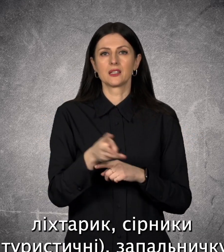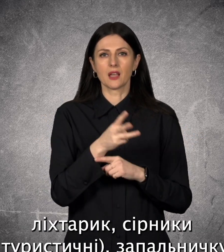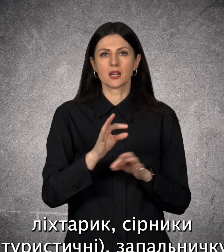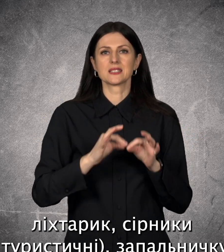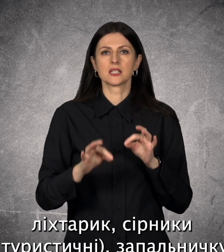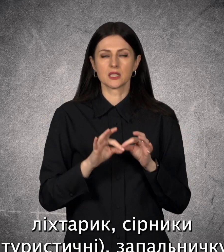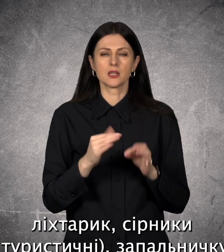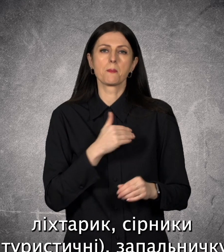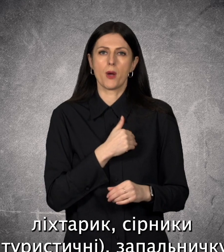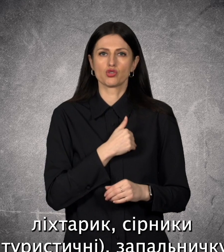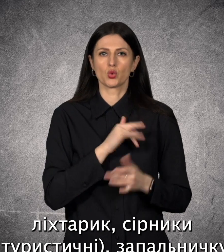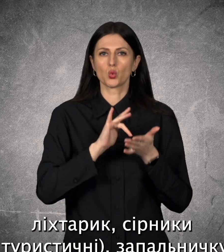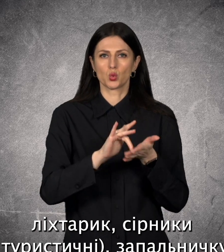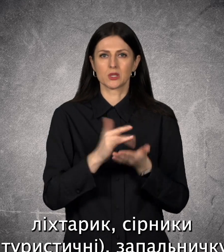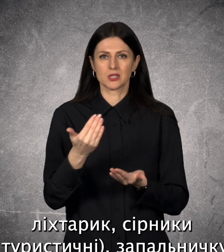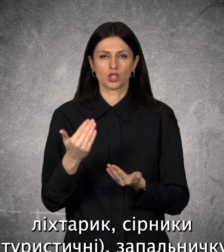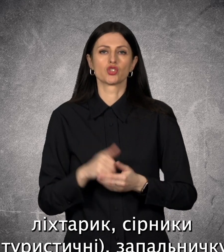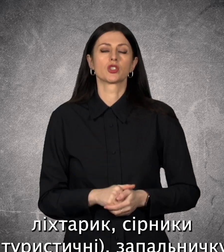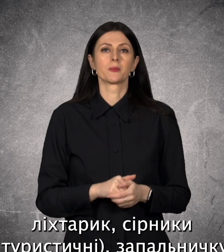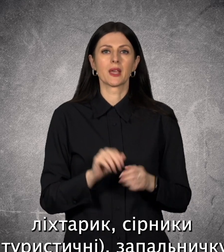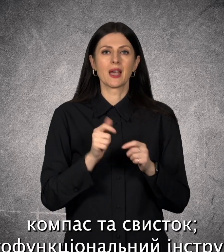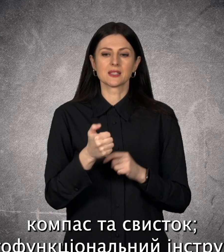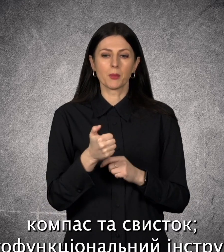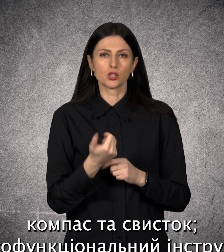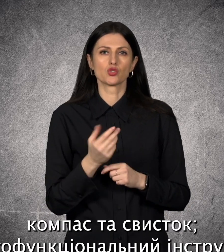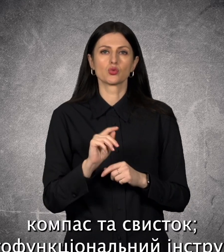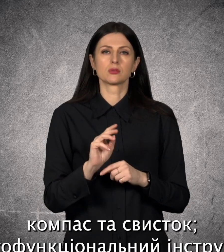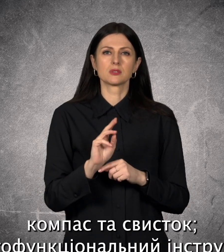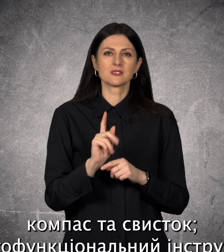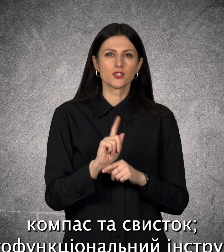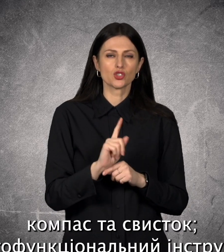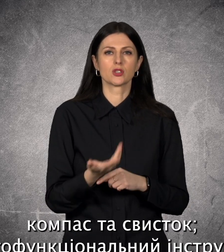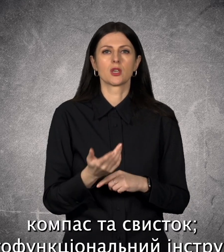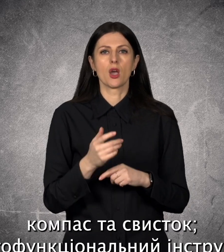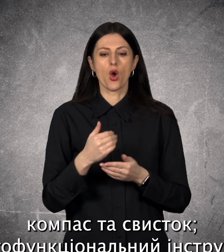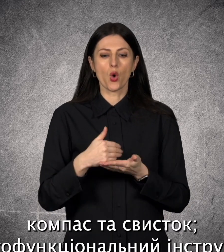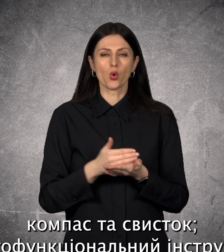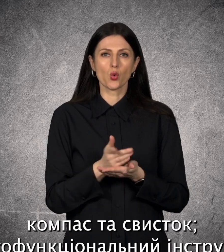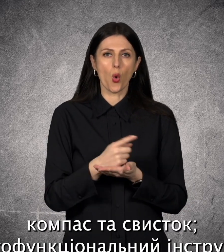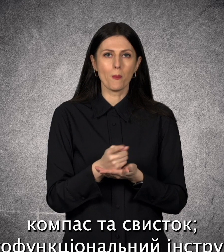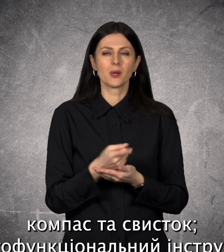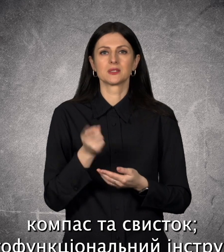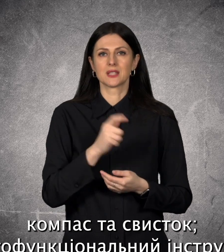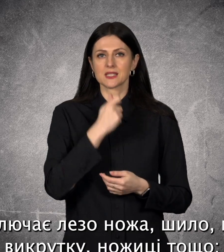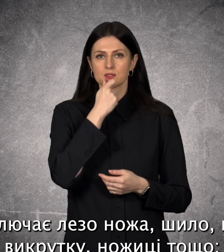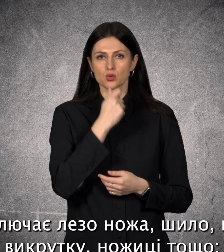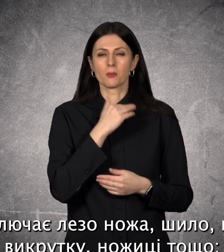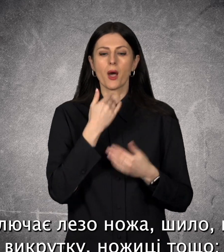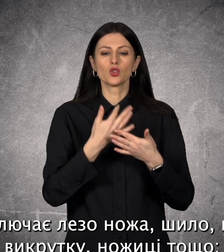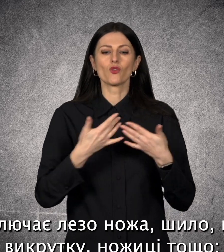бажано туристичні, запальничку, свічки, компас та свисток. Багатофункціональний інструмент, що включає